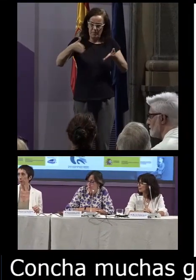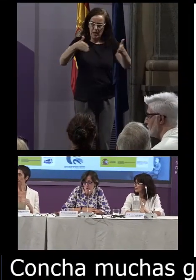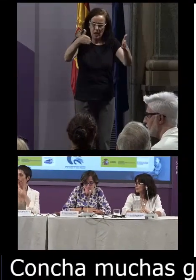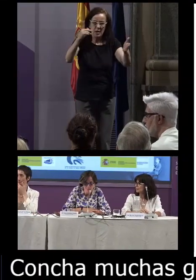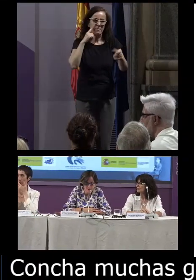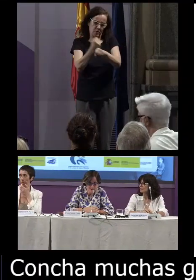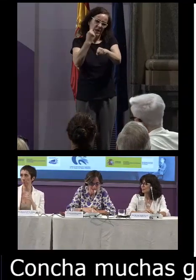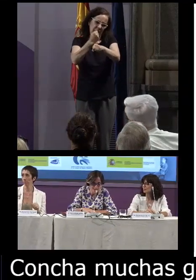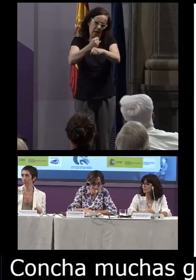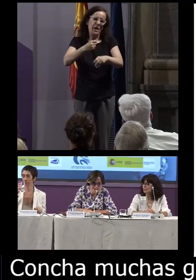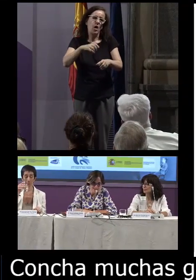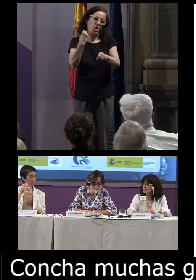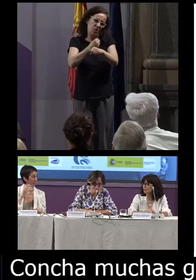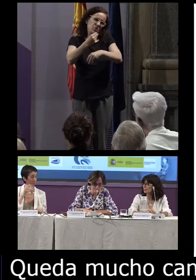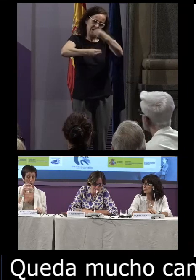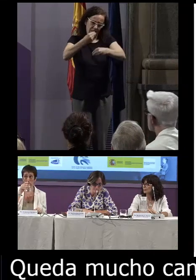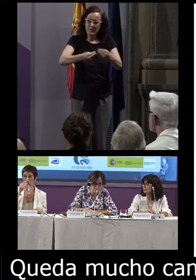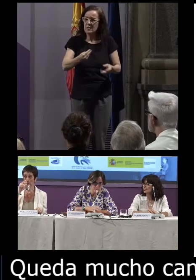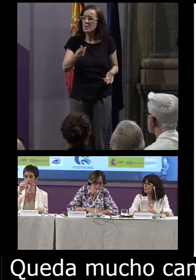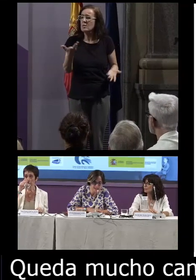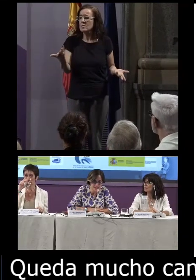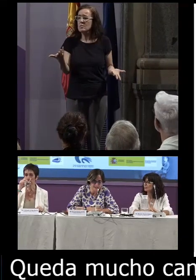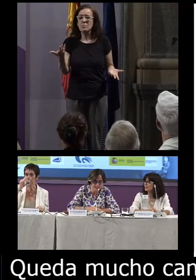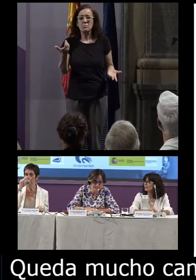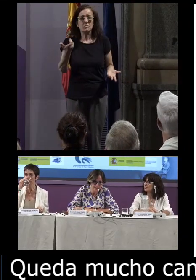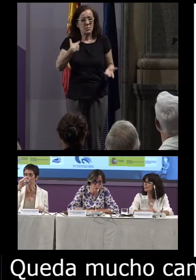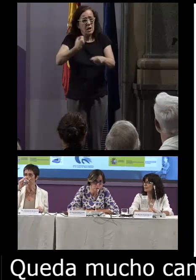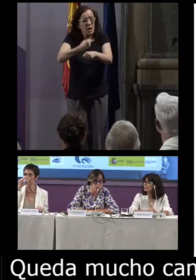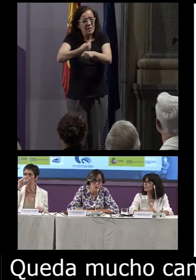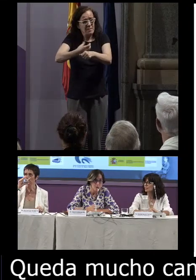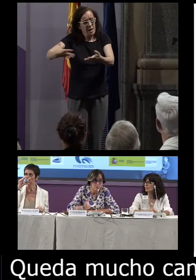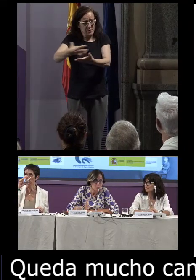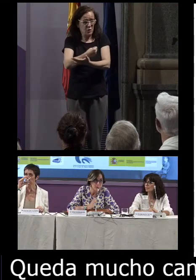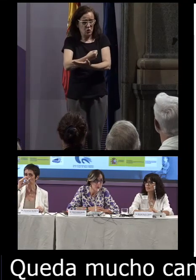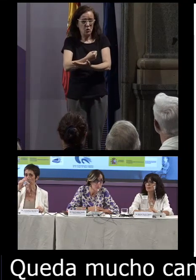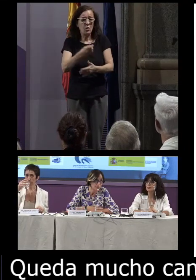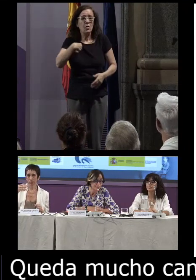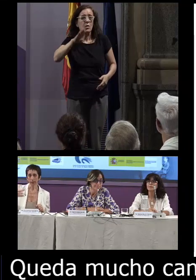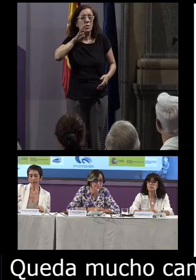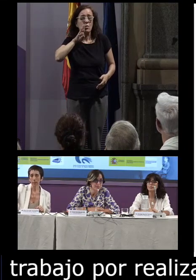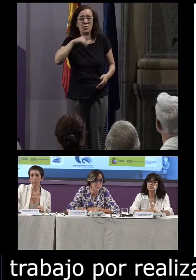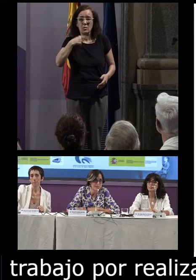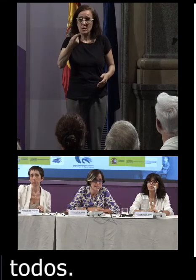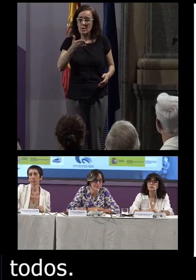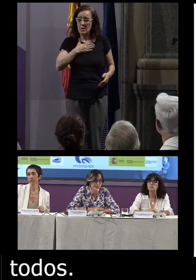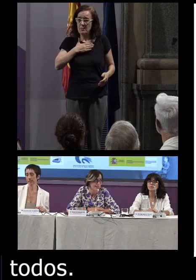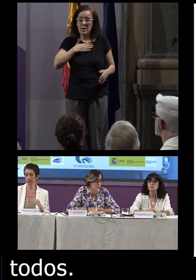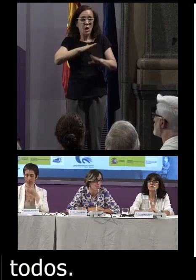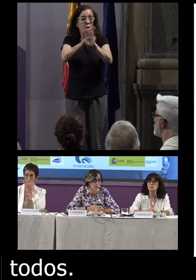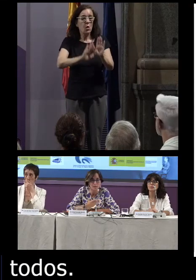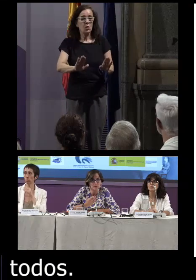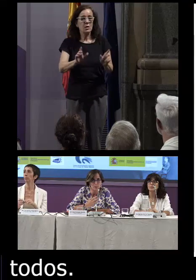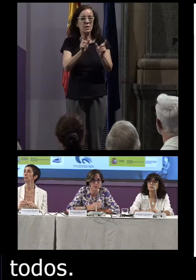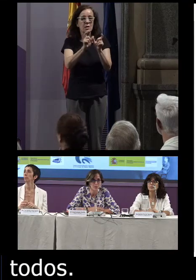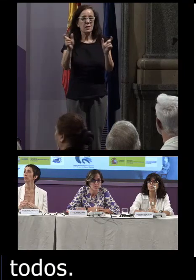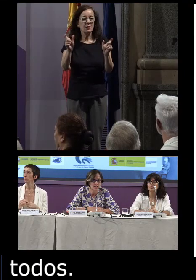trabajo por realizar y bueno pues es tarea tarea de todos como digo mis últimas palabras eran un